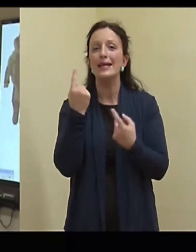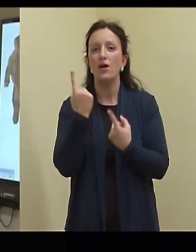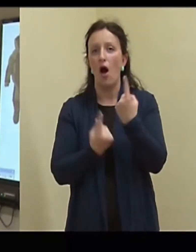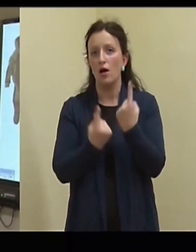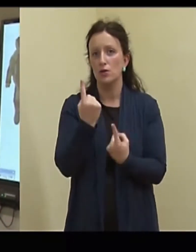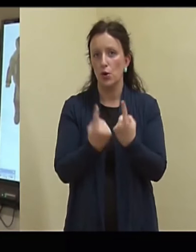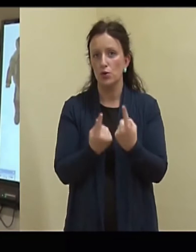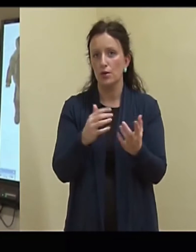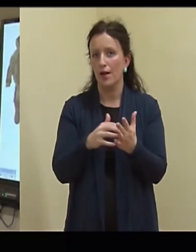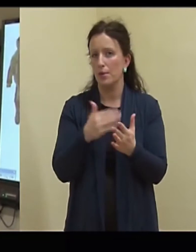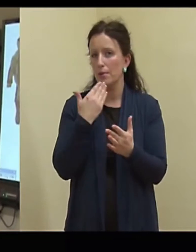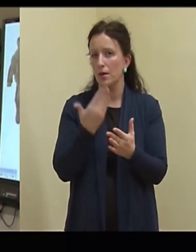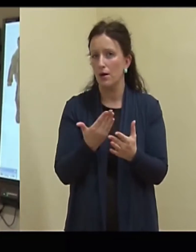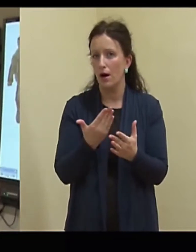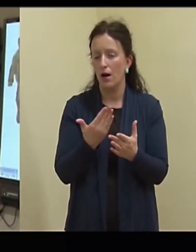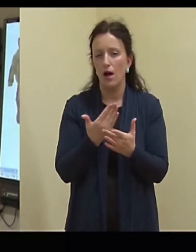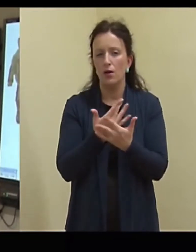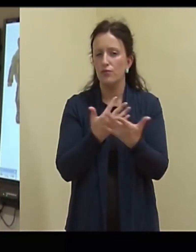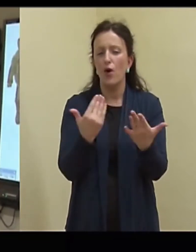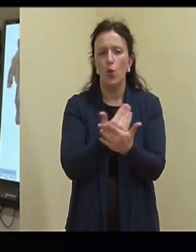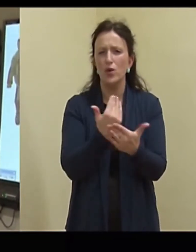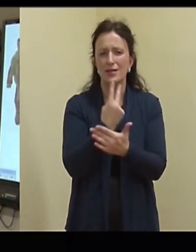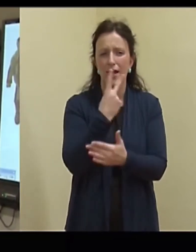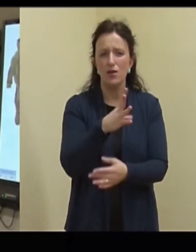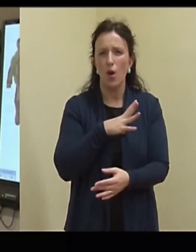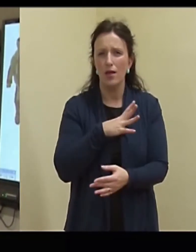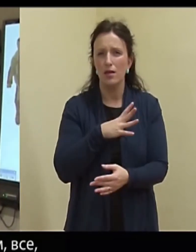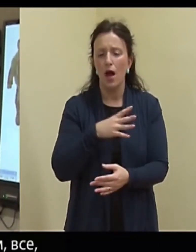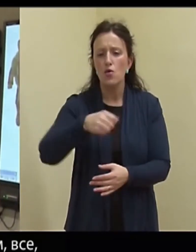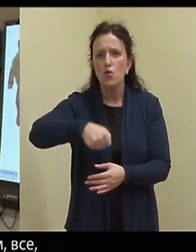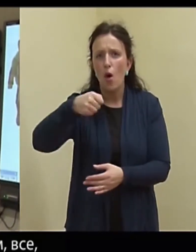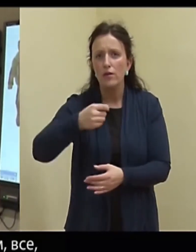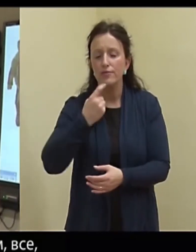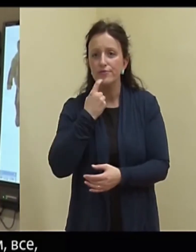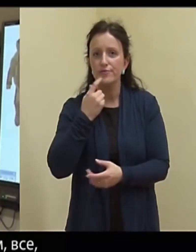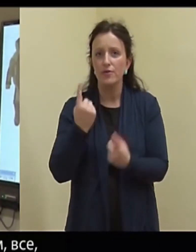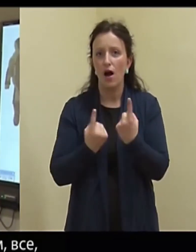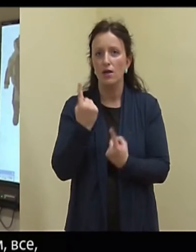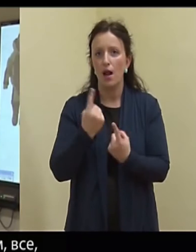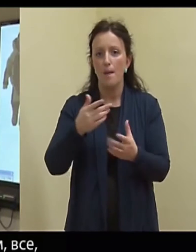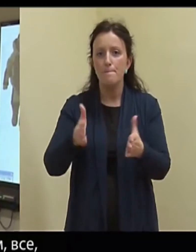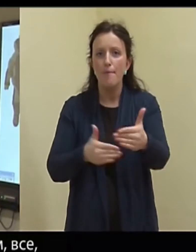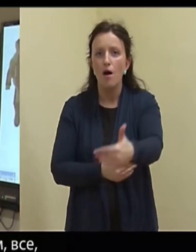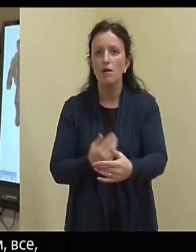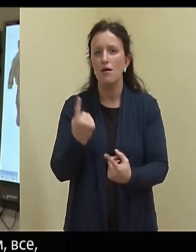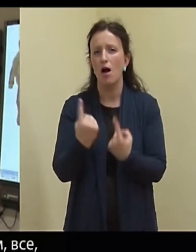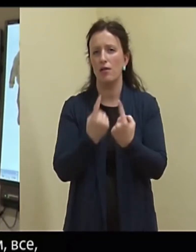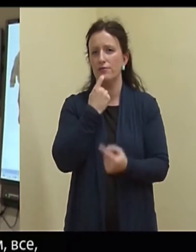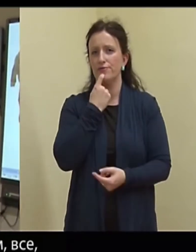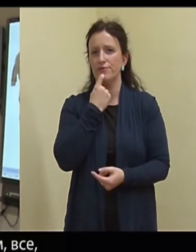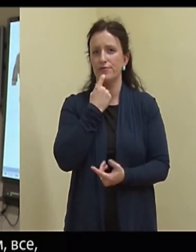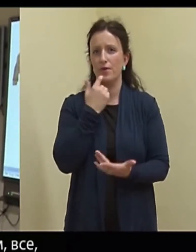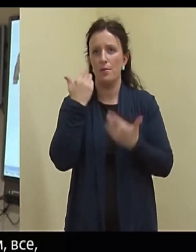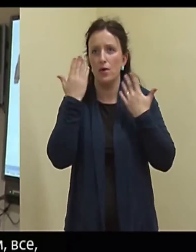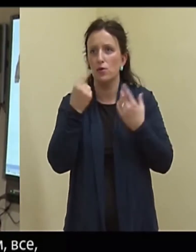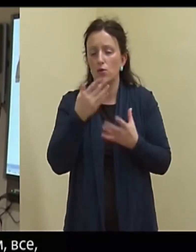selline on siis kõik võimalikud uudistest olete näinud. Kahtlased, kotid, pakid, ma ei oska köelda, mis iganes